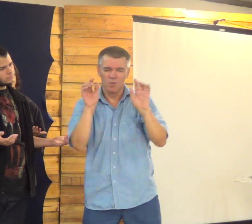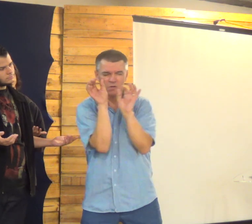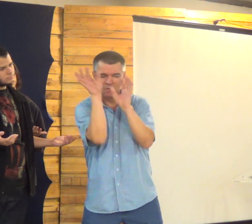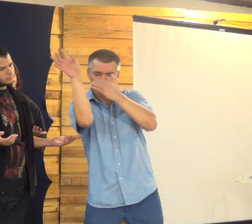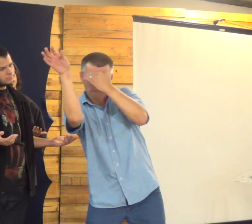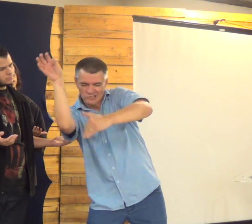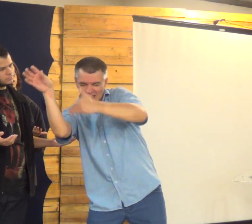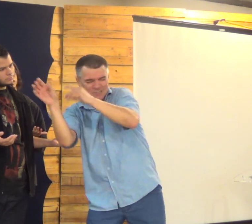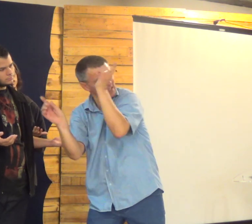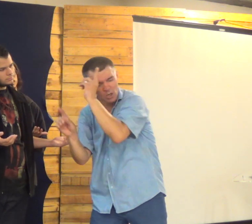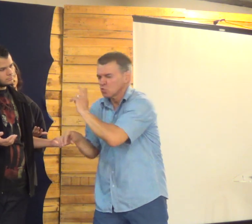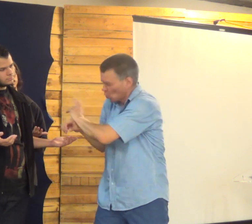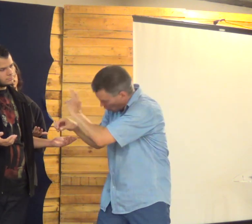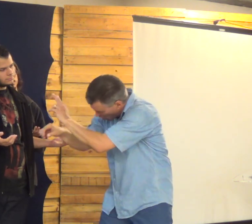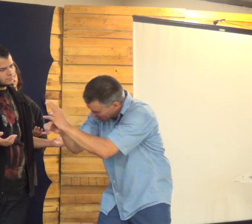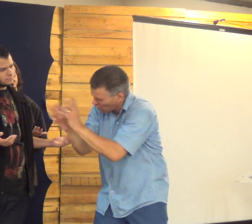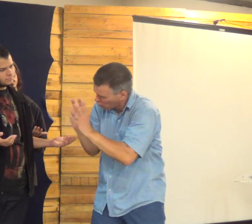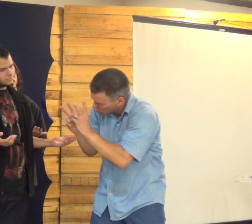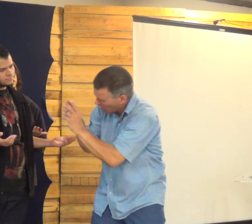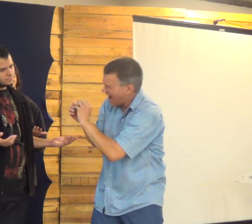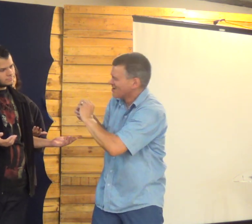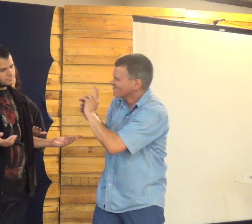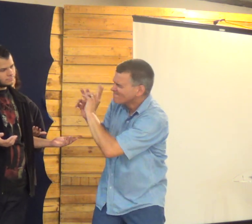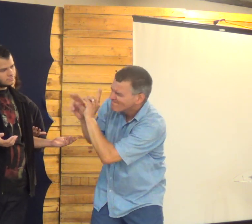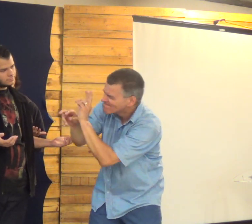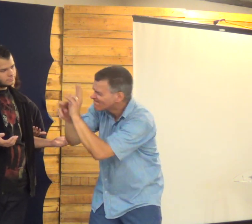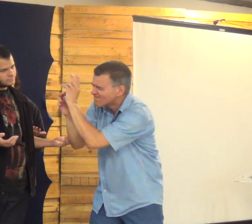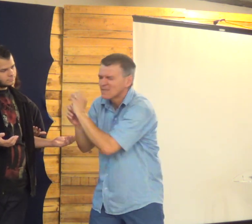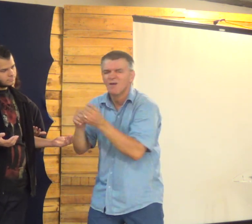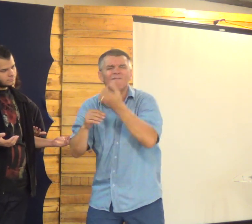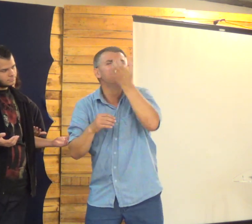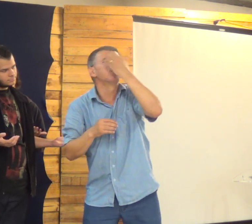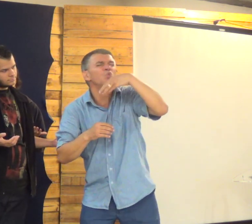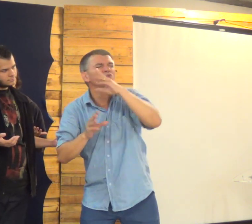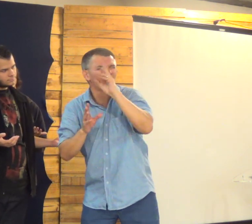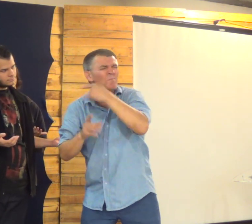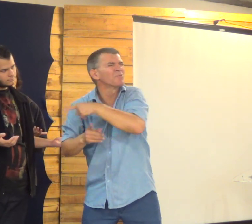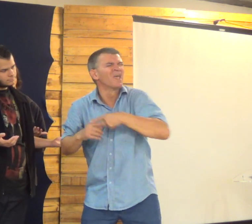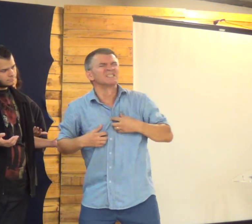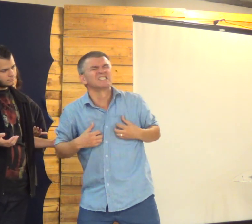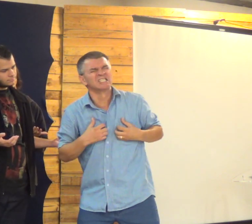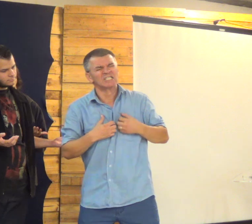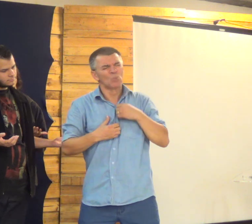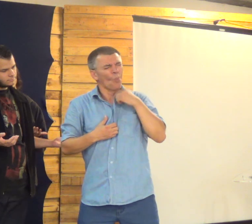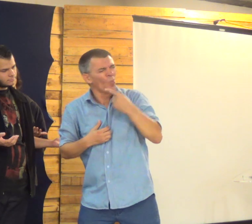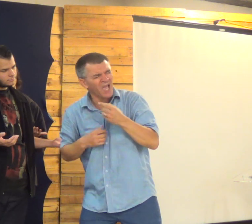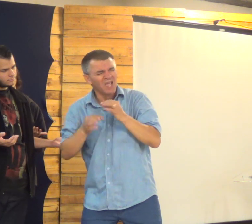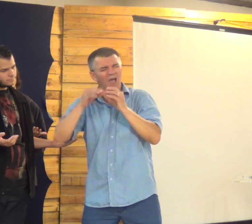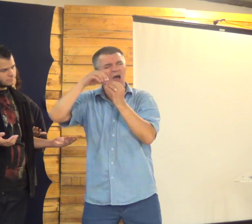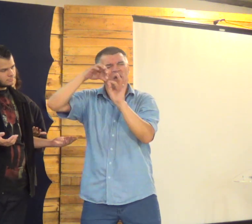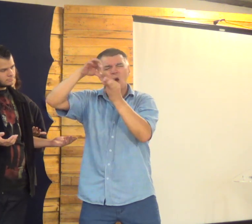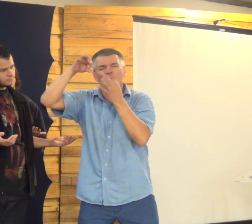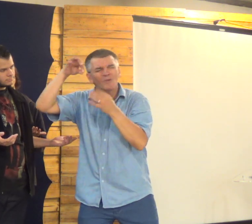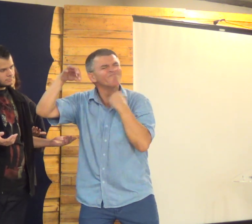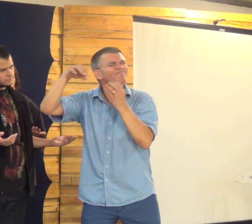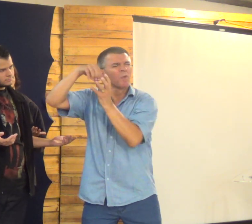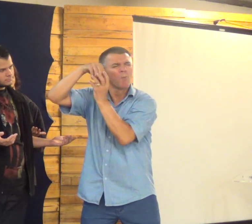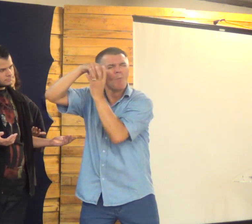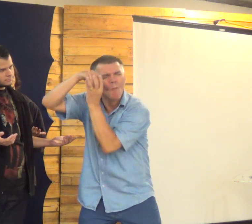Mas que eles não possam Ser galhos Que serão podados Pelo Senhor Deus Mas sejam restaurados Se tem aquilo De